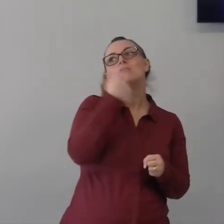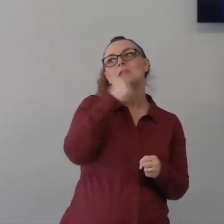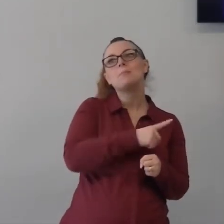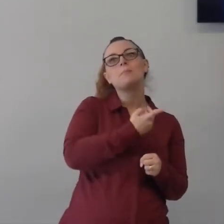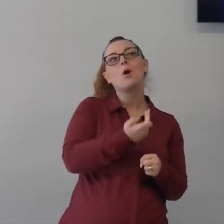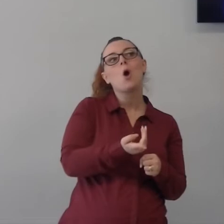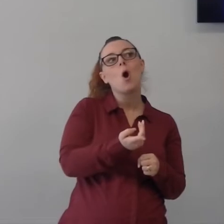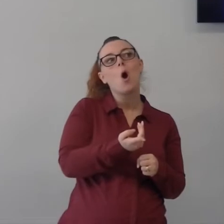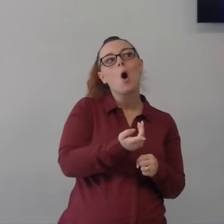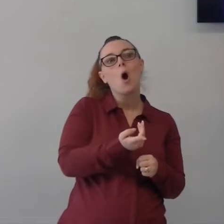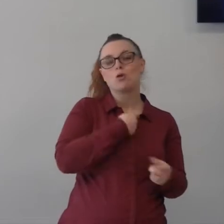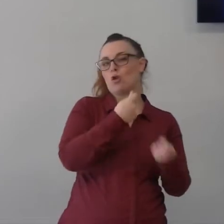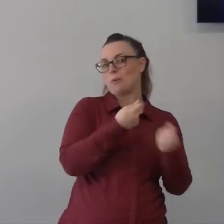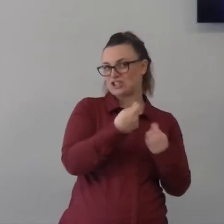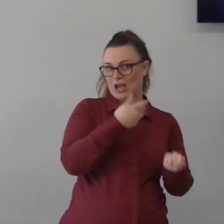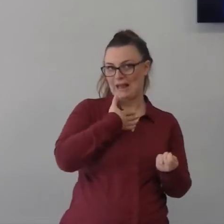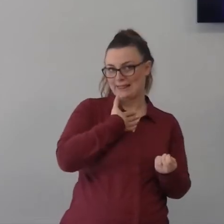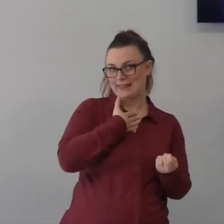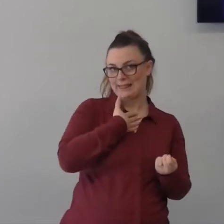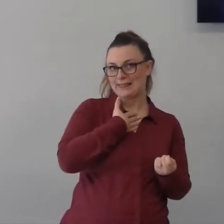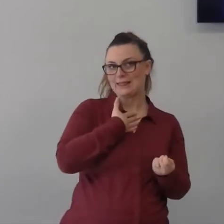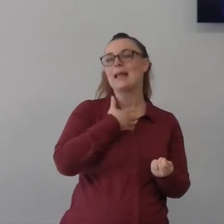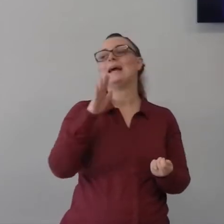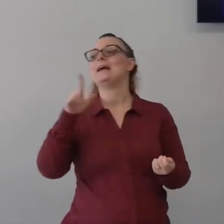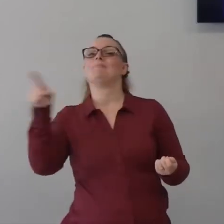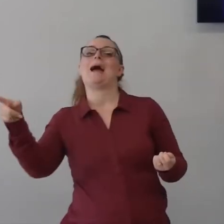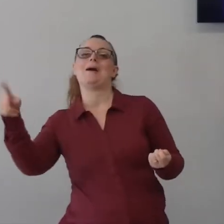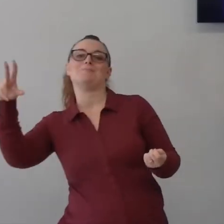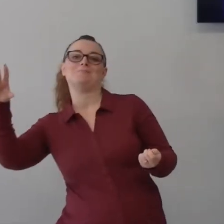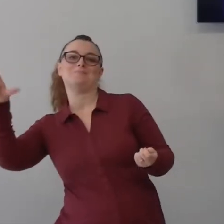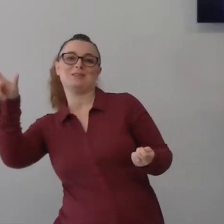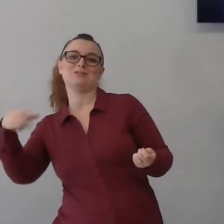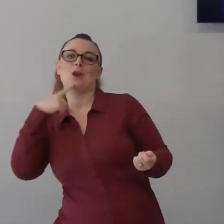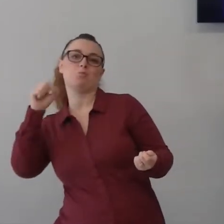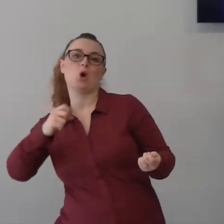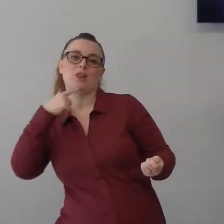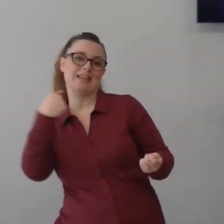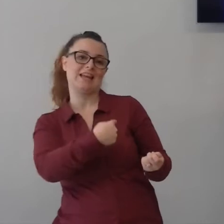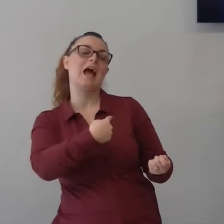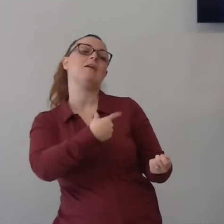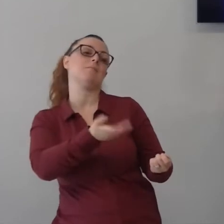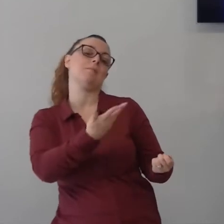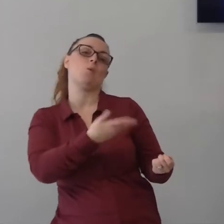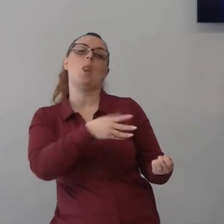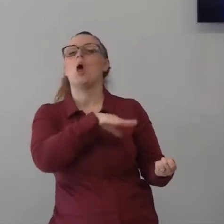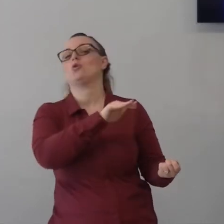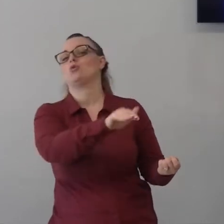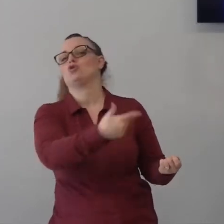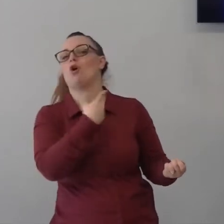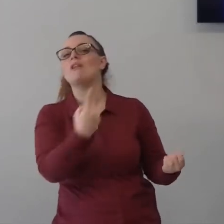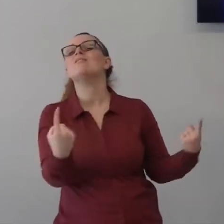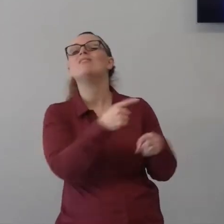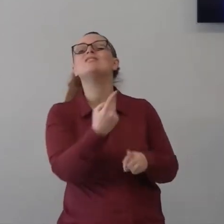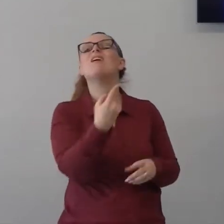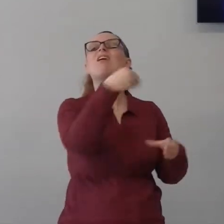io sono commerciante però quello è il tuo lavoro secolare ma cosa fai nella chiesa spesso la parola sbagliata di dire